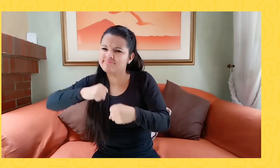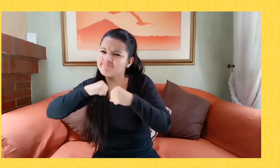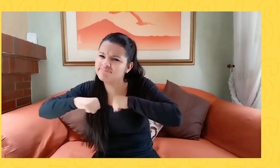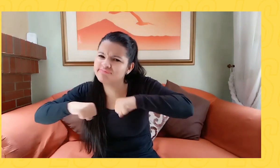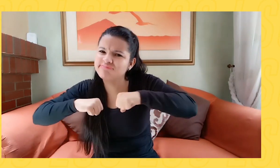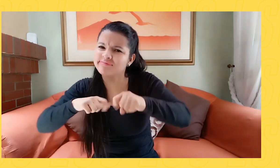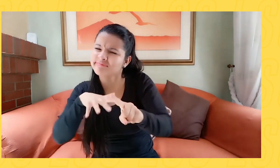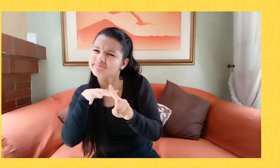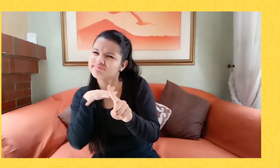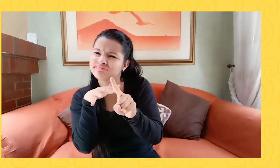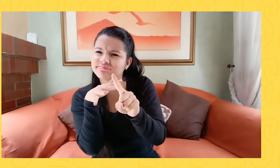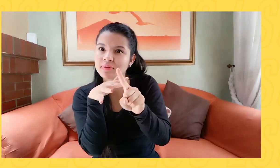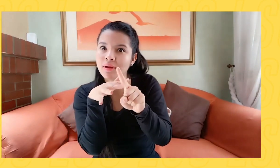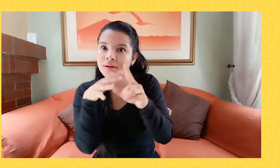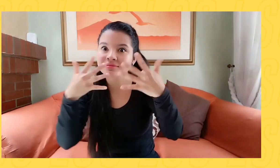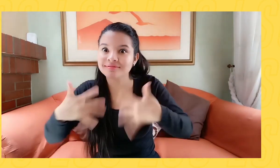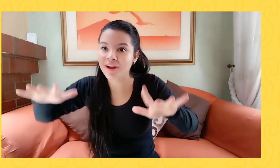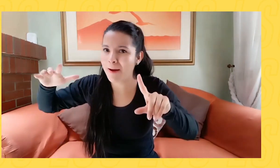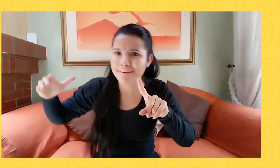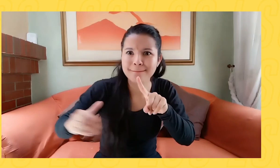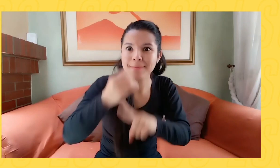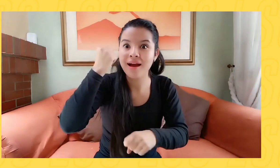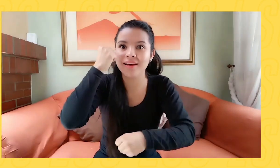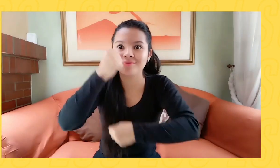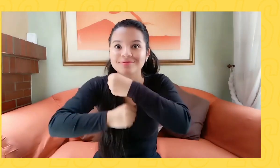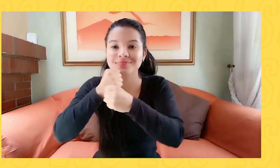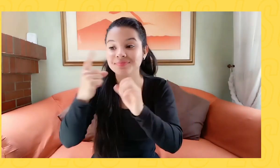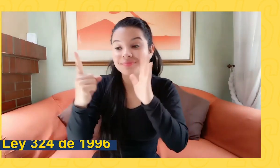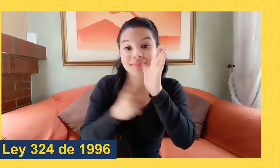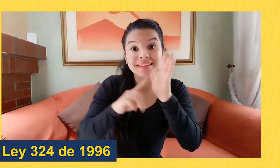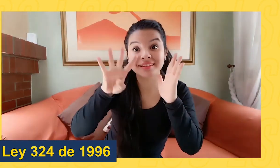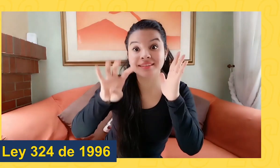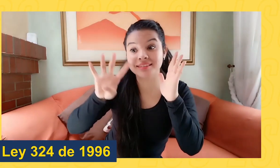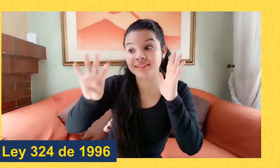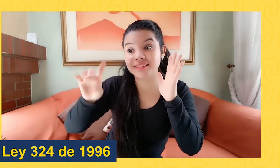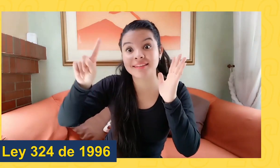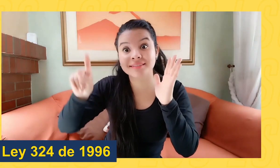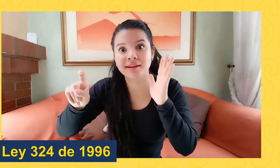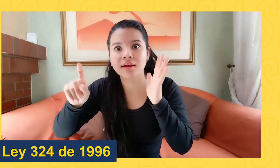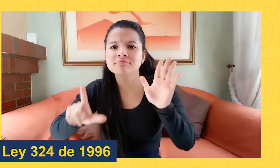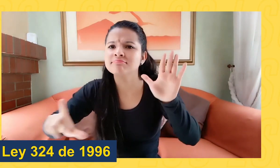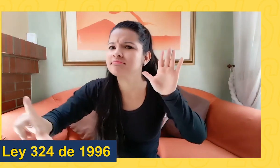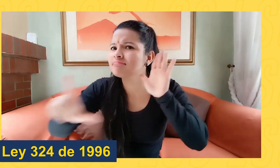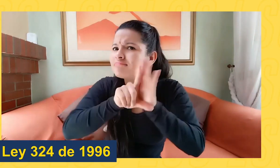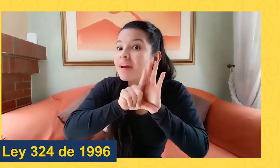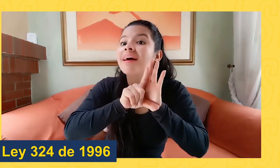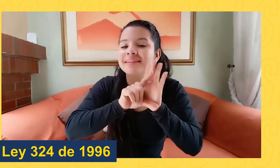a través de la Ley 324 el reconocimiento de la lengua de